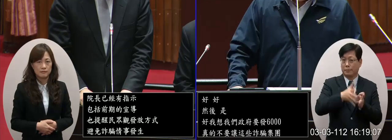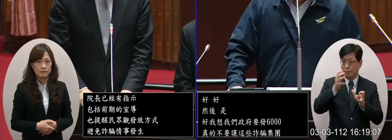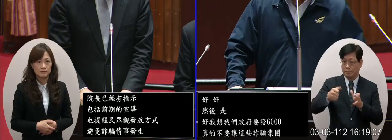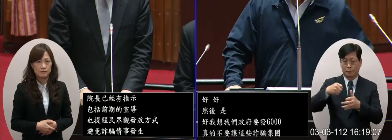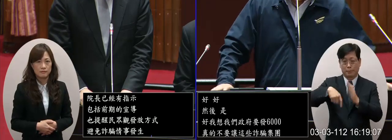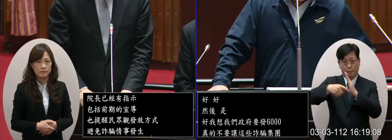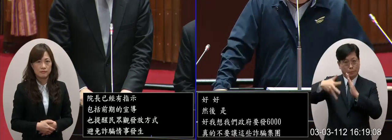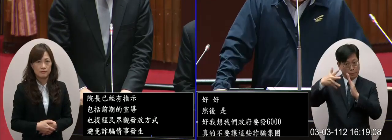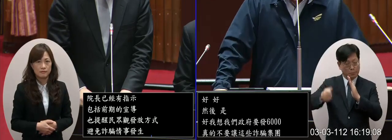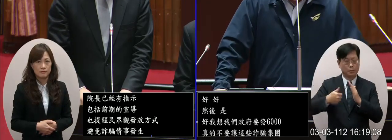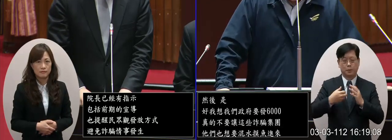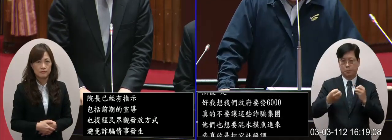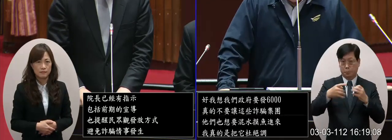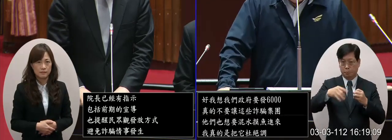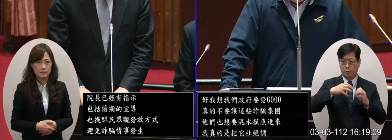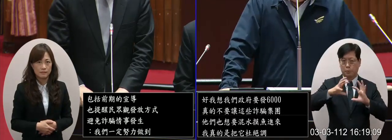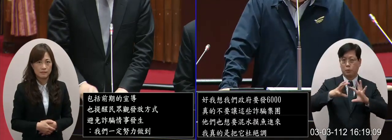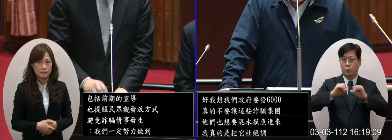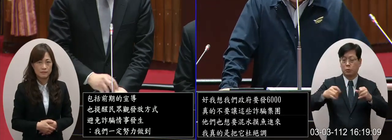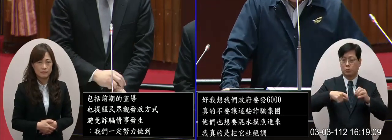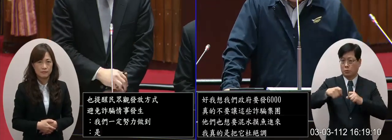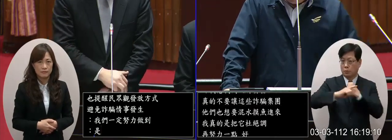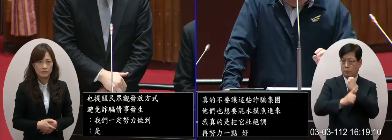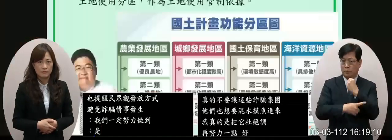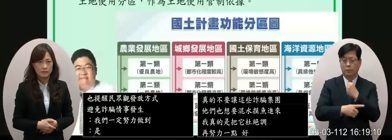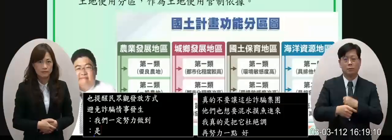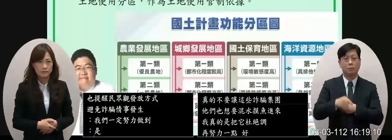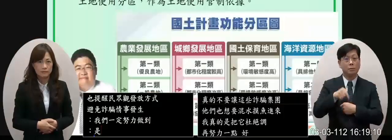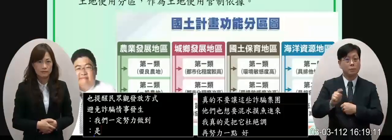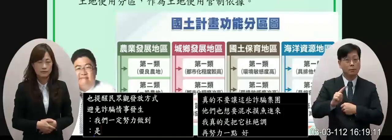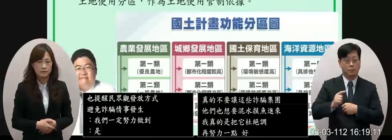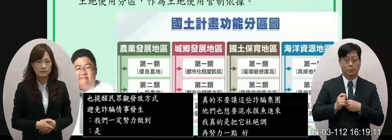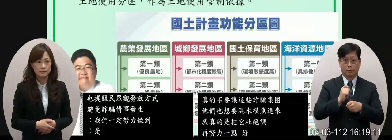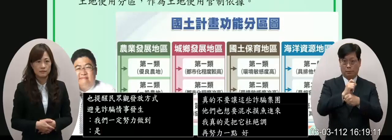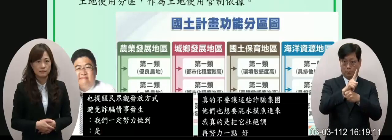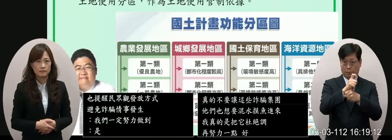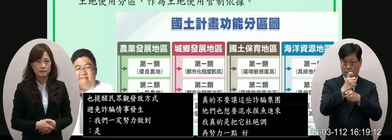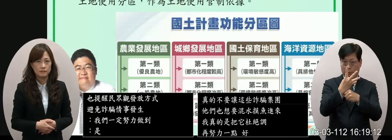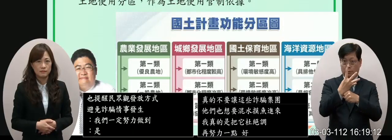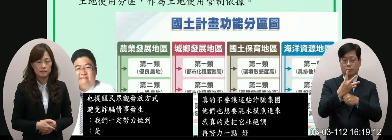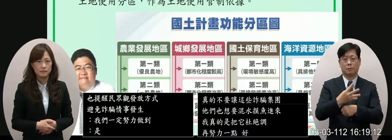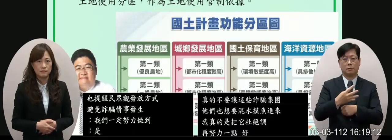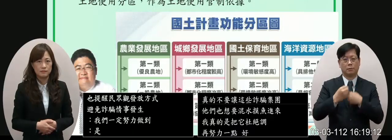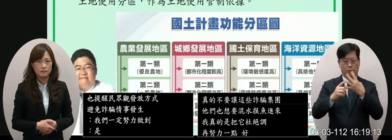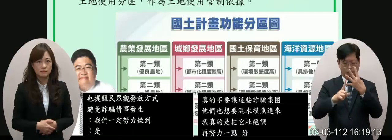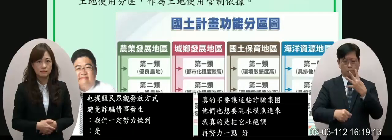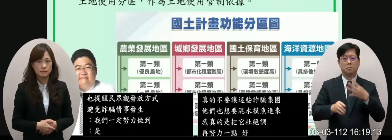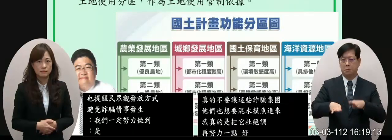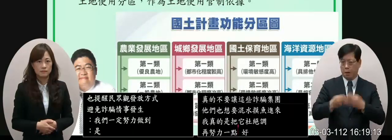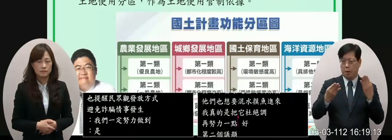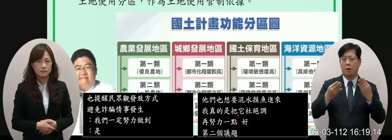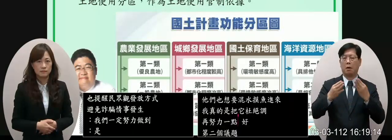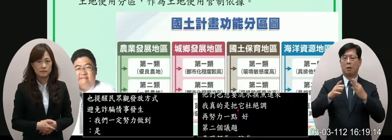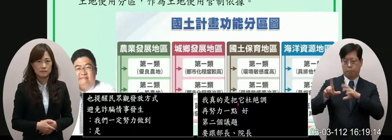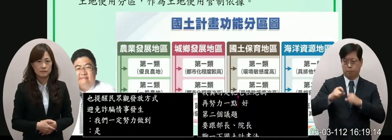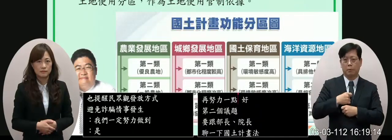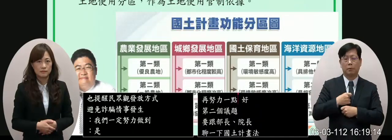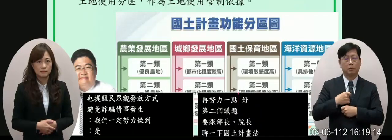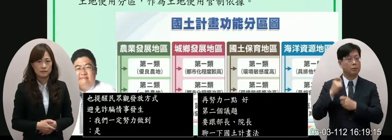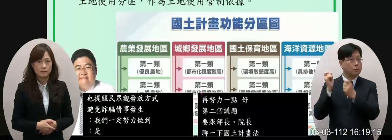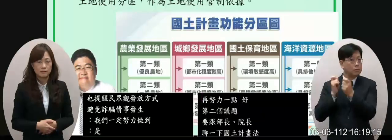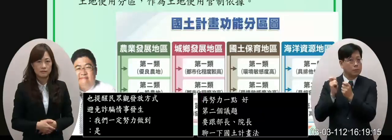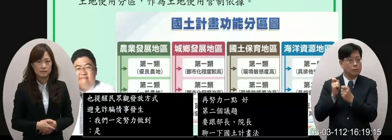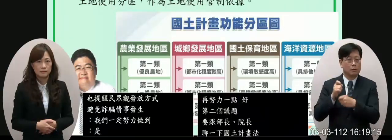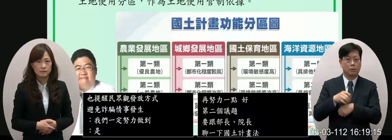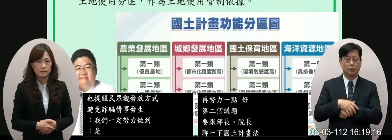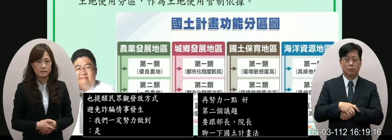跟我們院長聊一下國土計畫法那國土計畫法事實上在114年4月就要實施了那所以最近